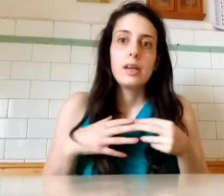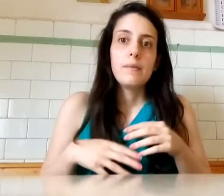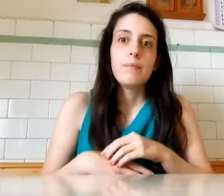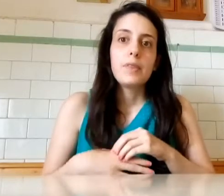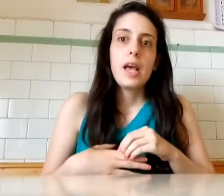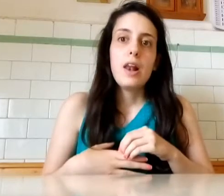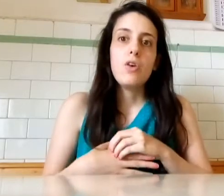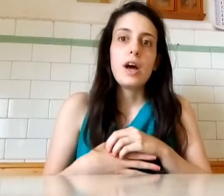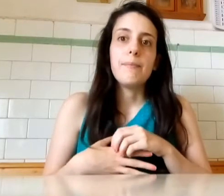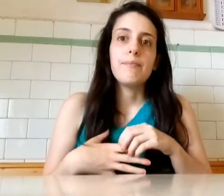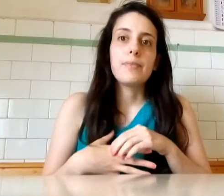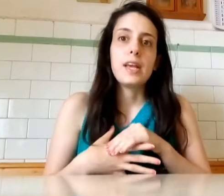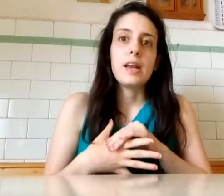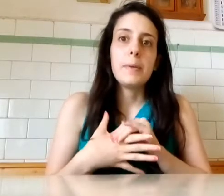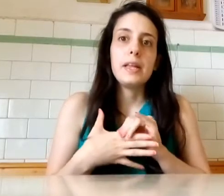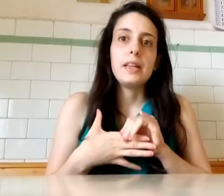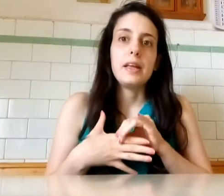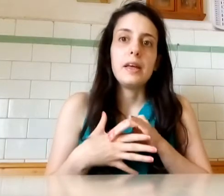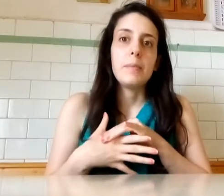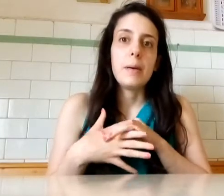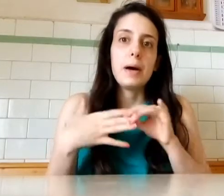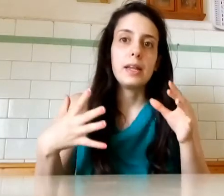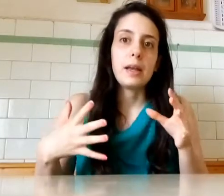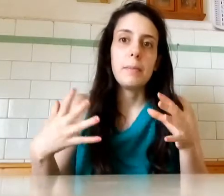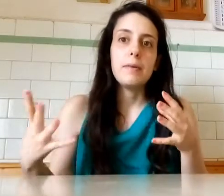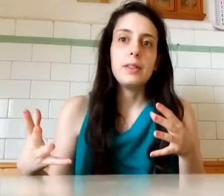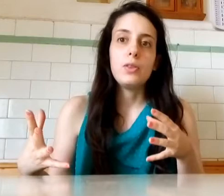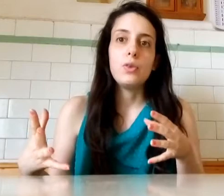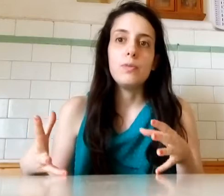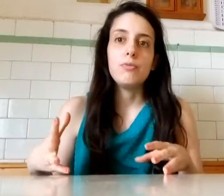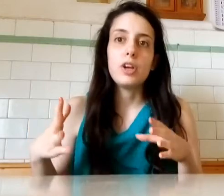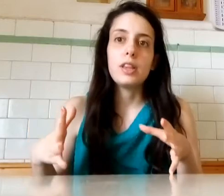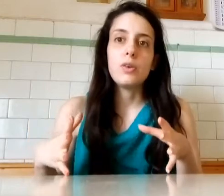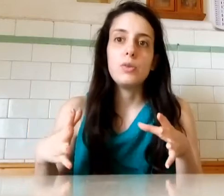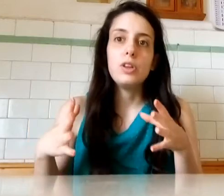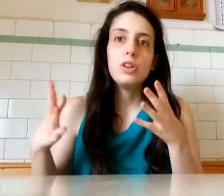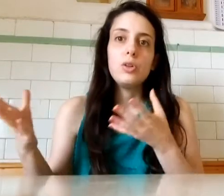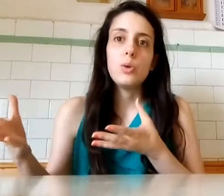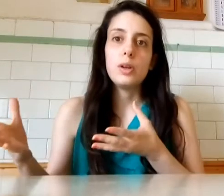E allora, chiaramente, mia madre che mi ha visto in certe condizioni